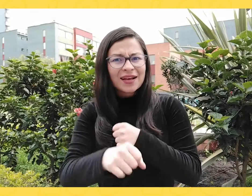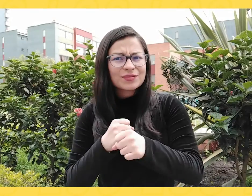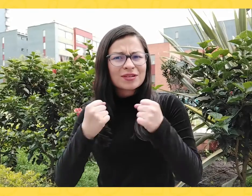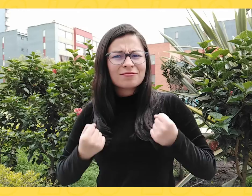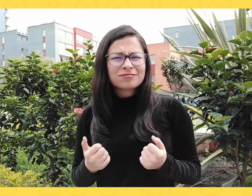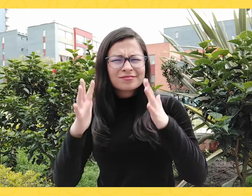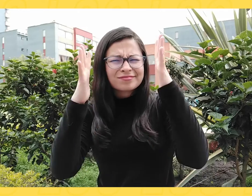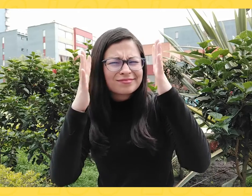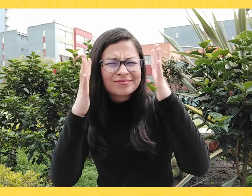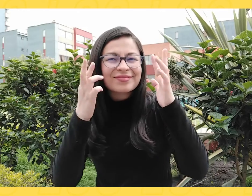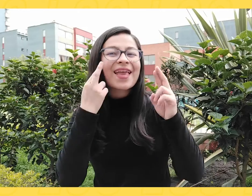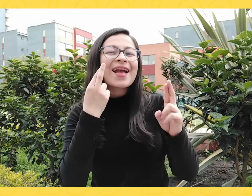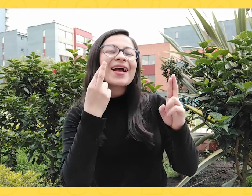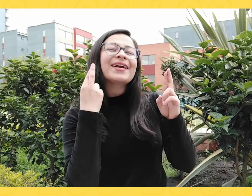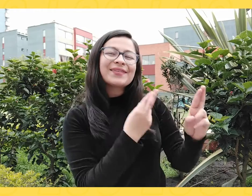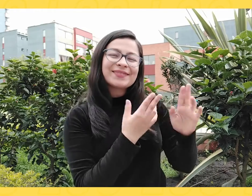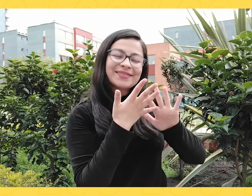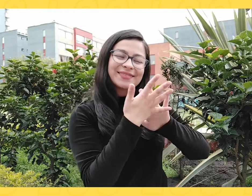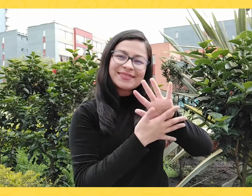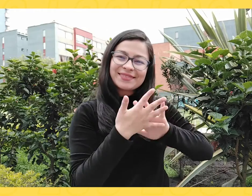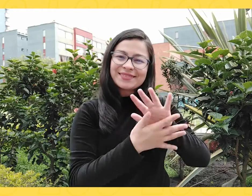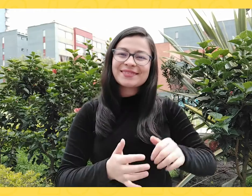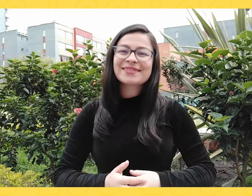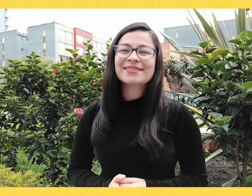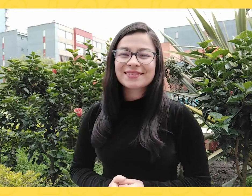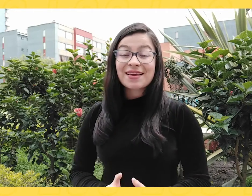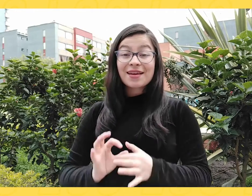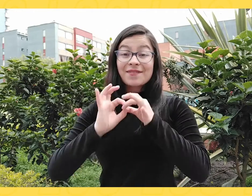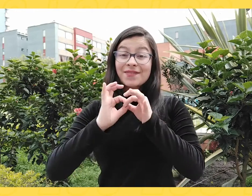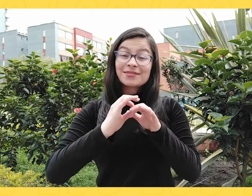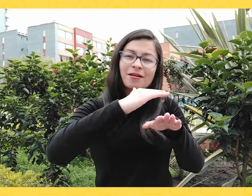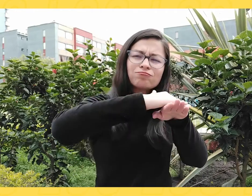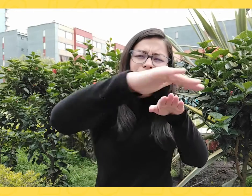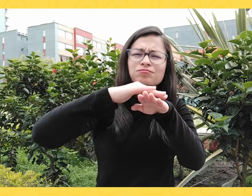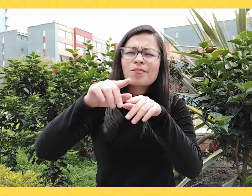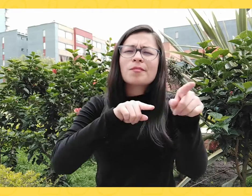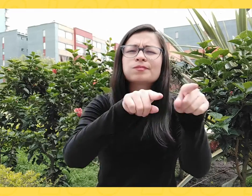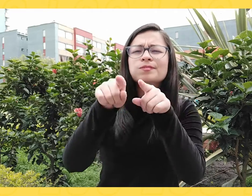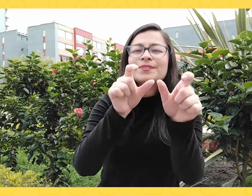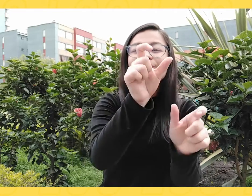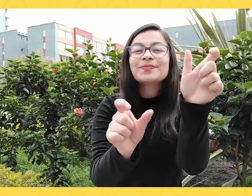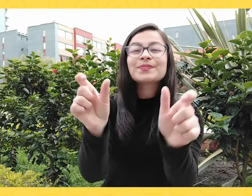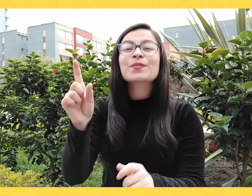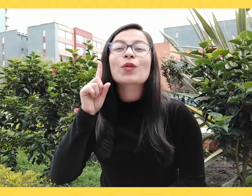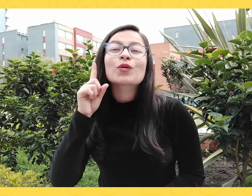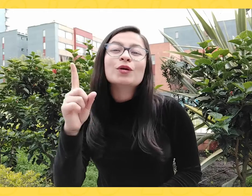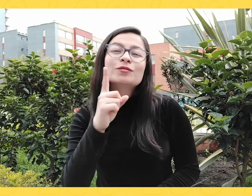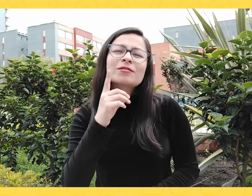En el marco de la celebración de los 25 años de reconocimiento de la lengua de señas, Fenascol contará con